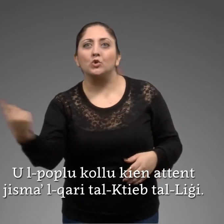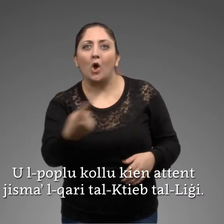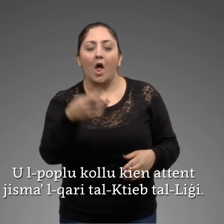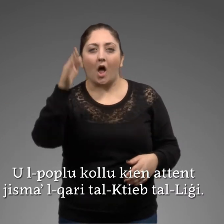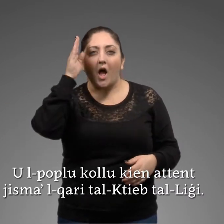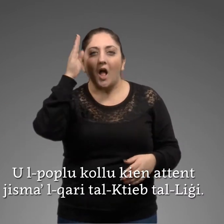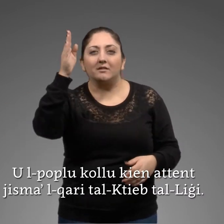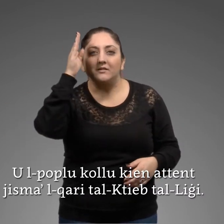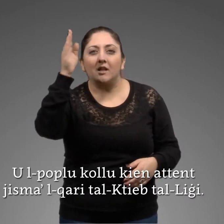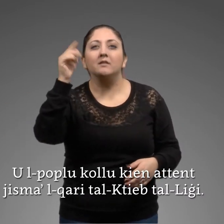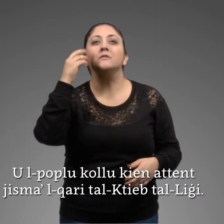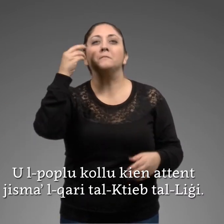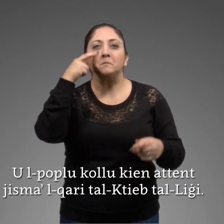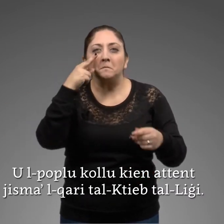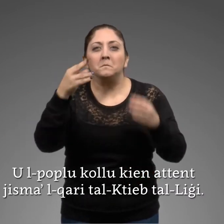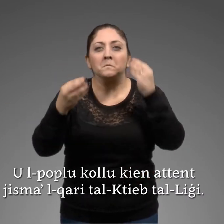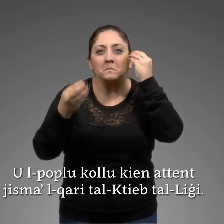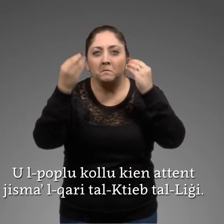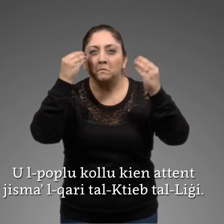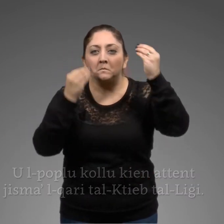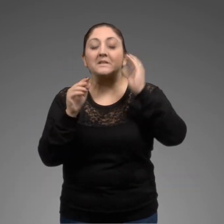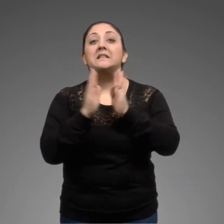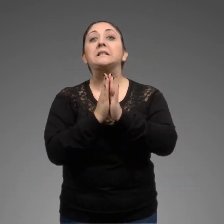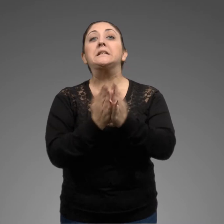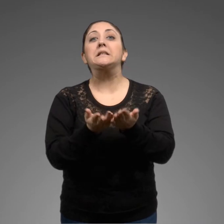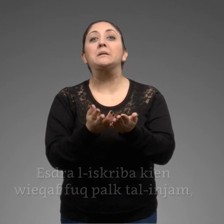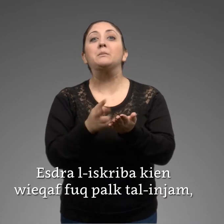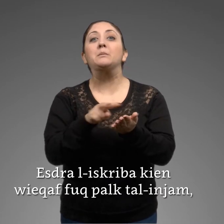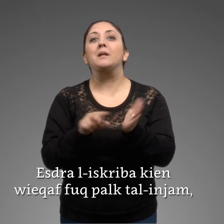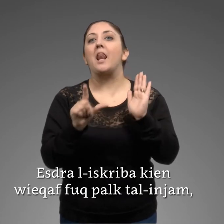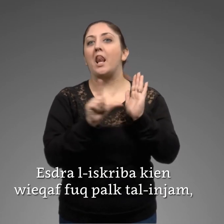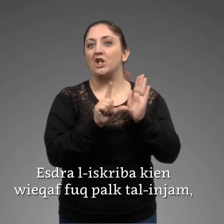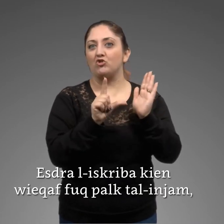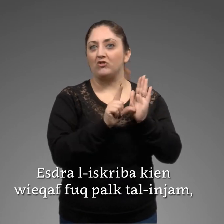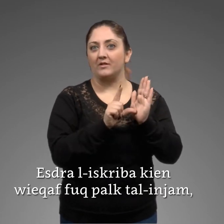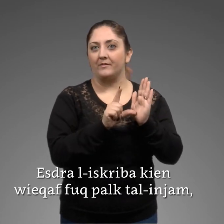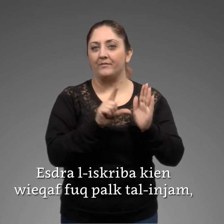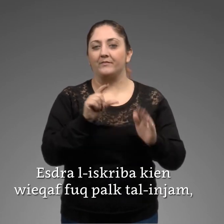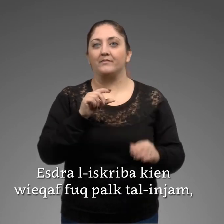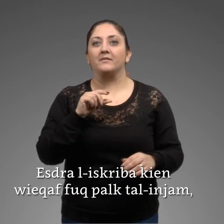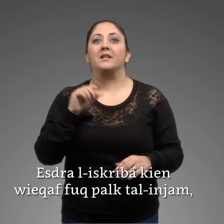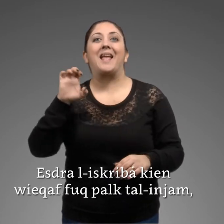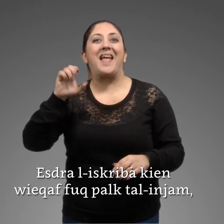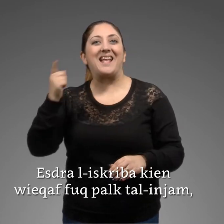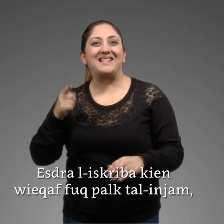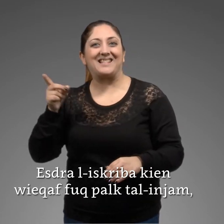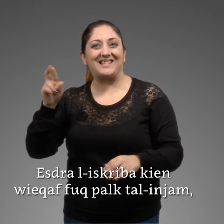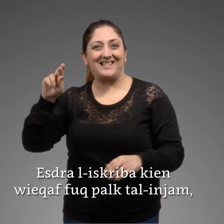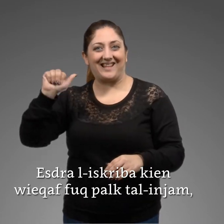jisma l-qari tal-ktib ta' liġi Ezdra, l-skriba, kienu jiaffu pal